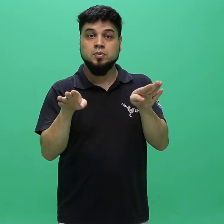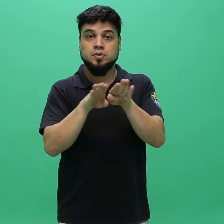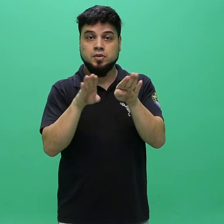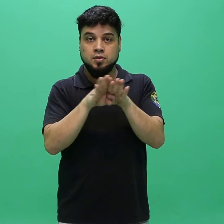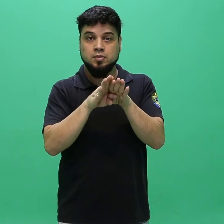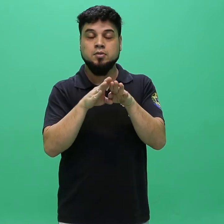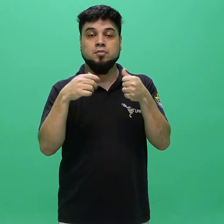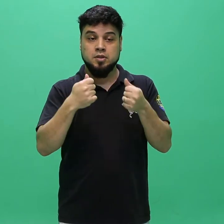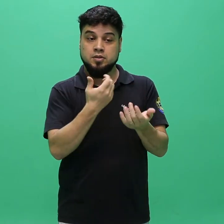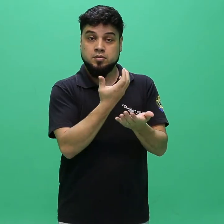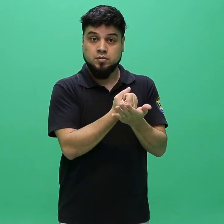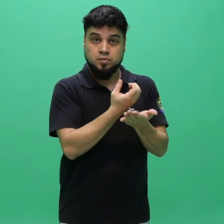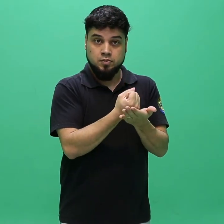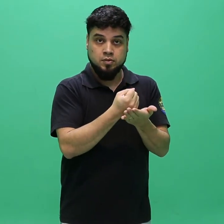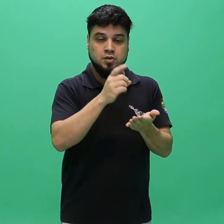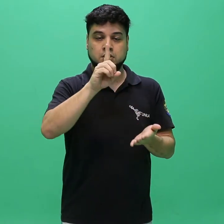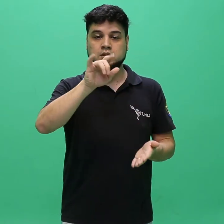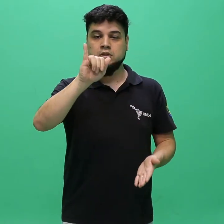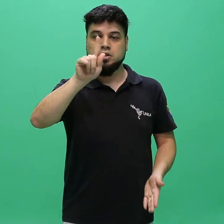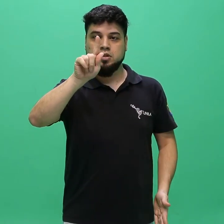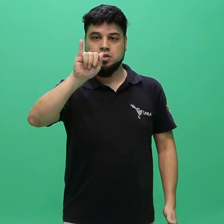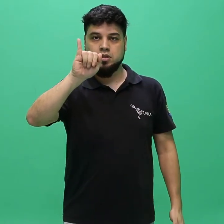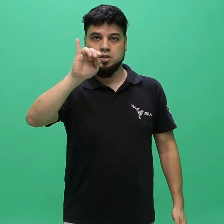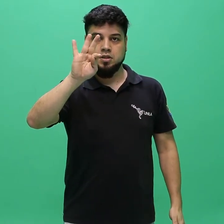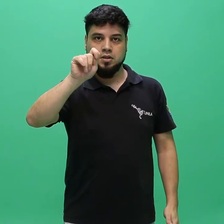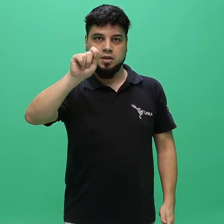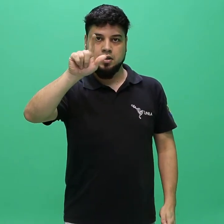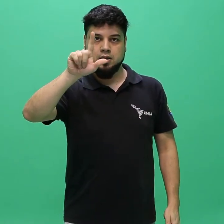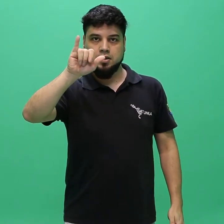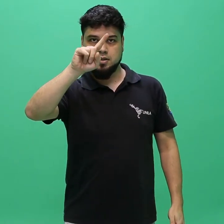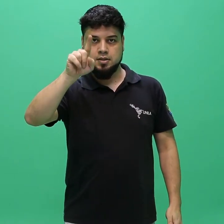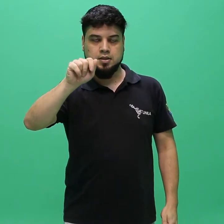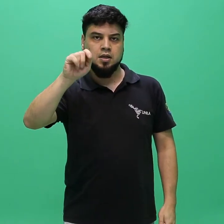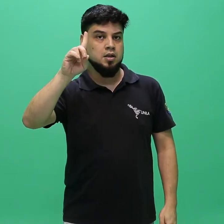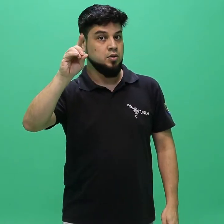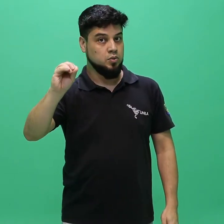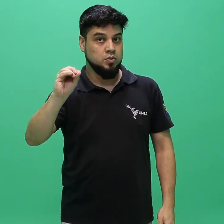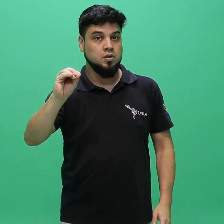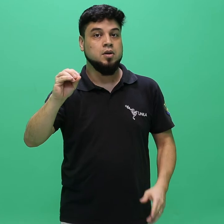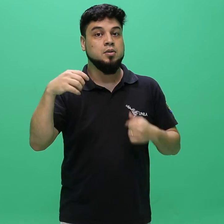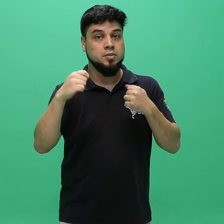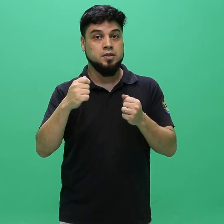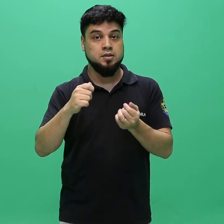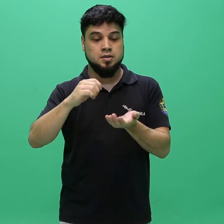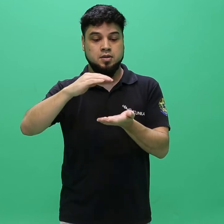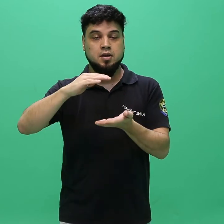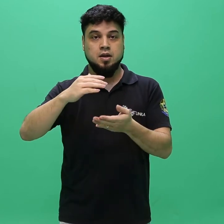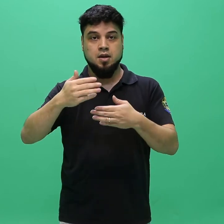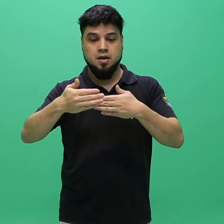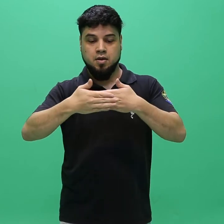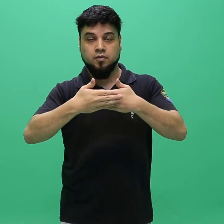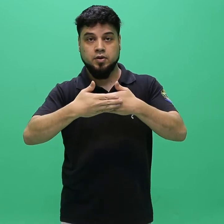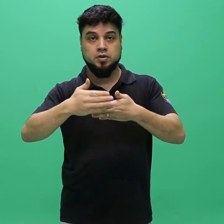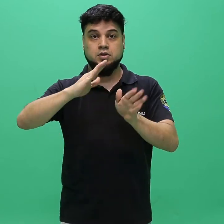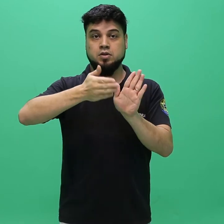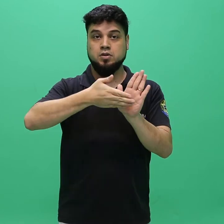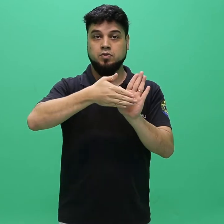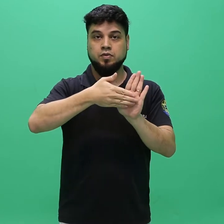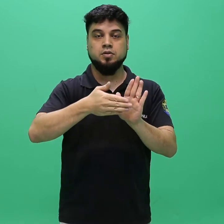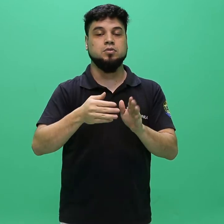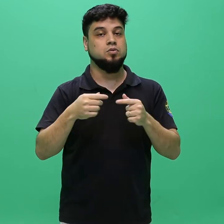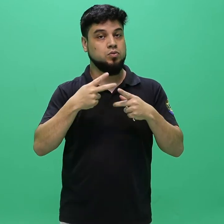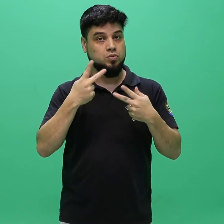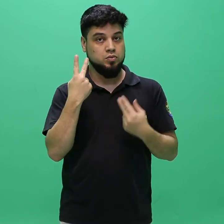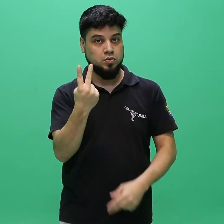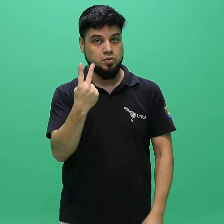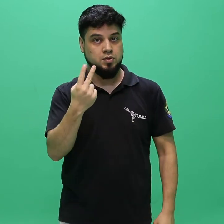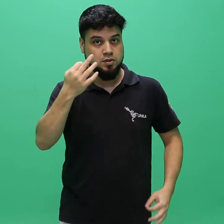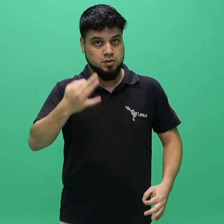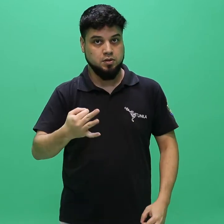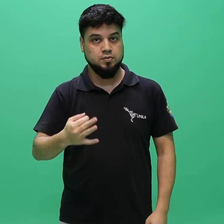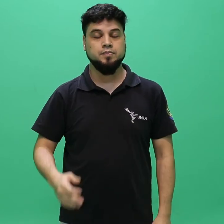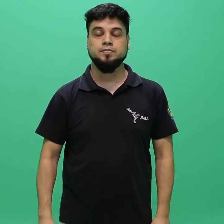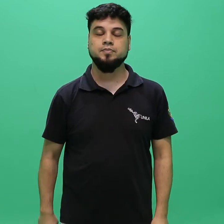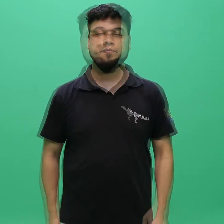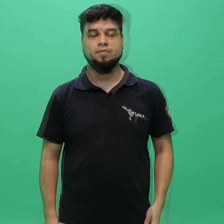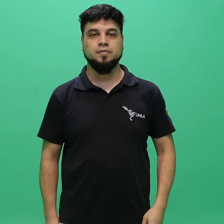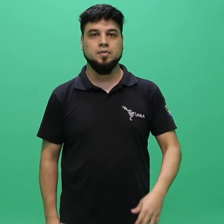.1.